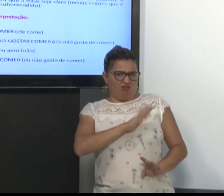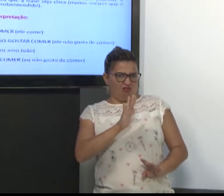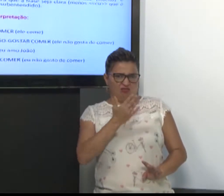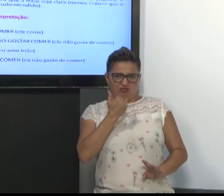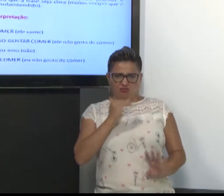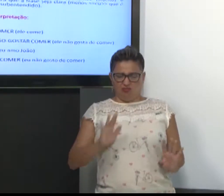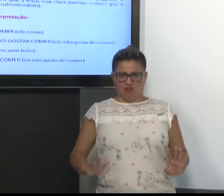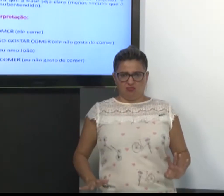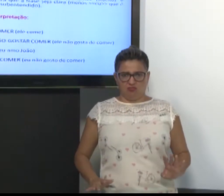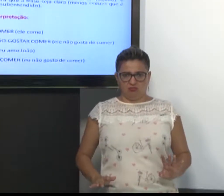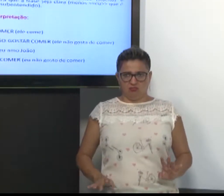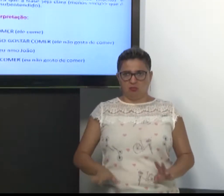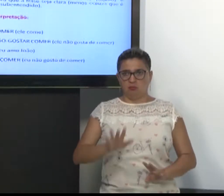Eu não gosto de comer.